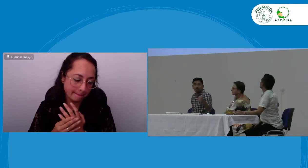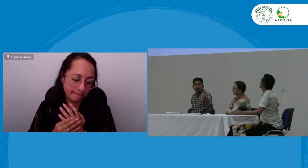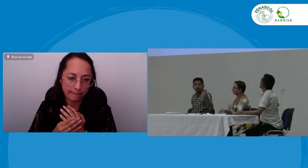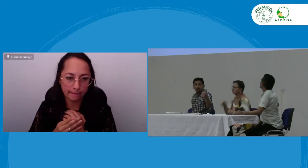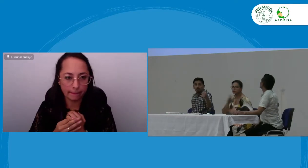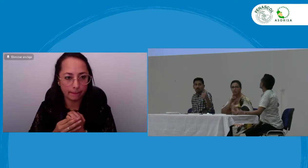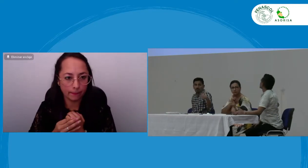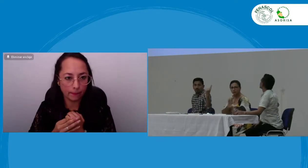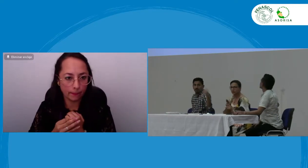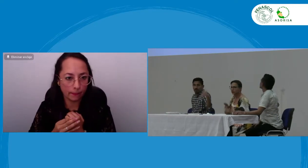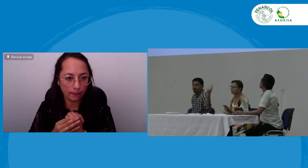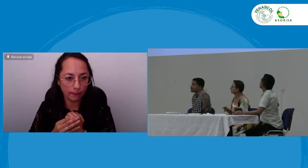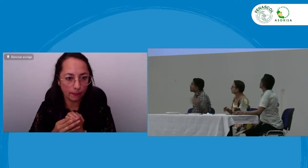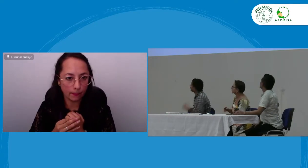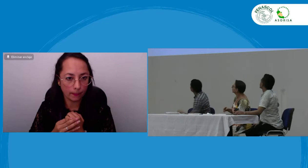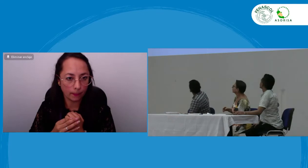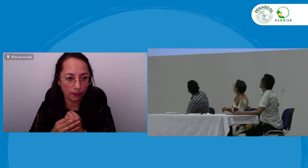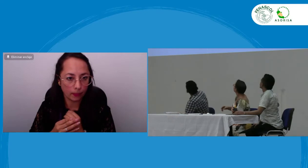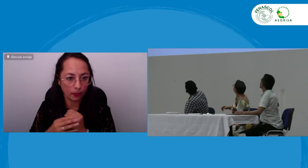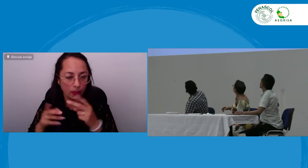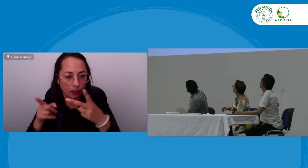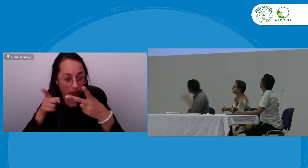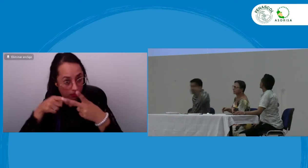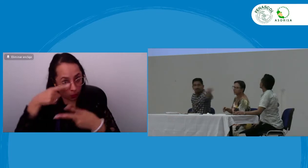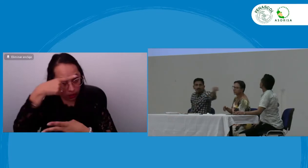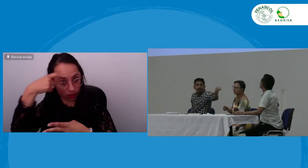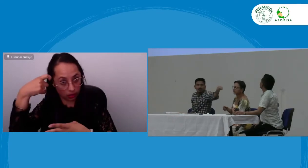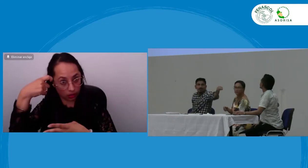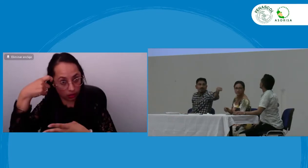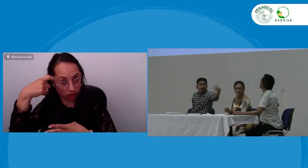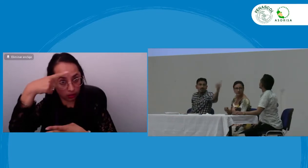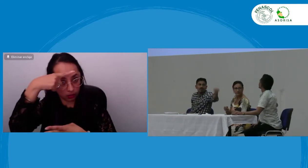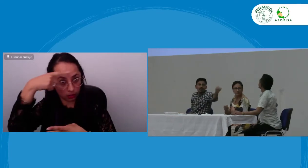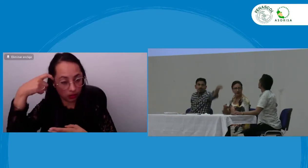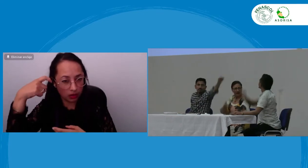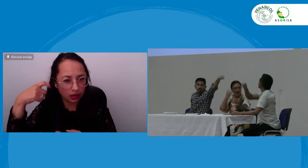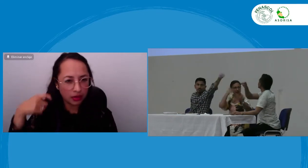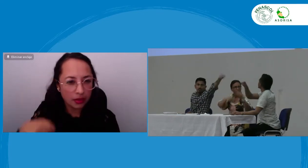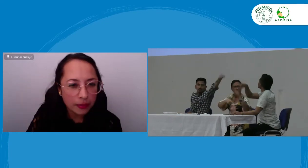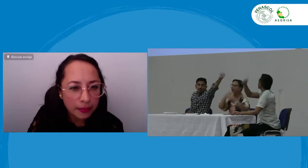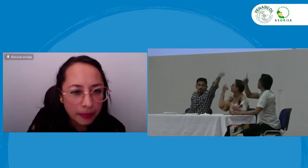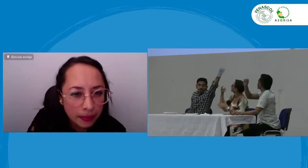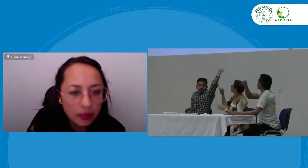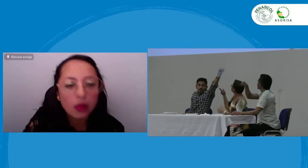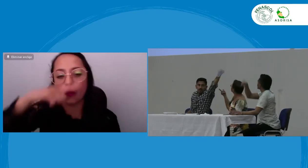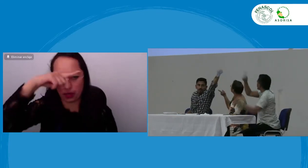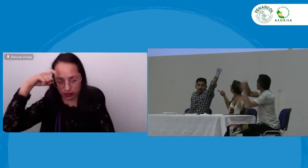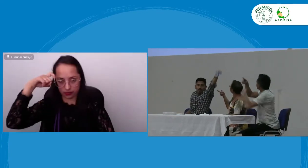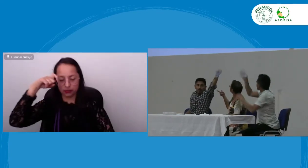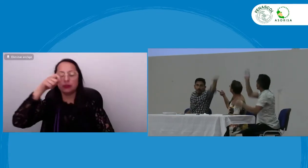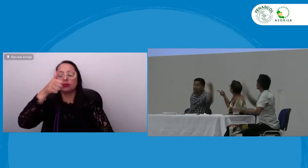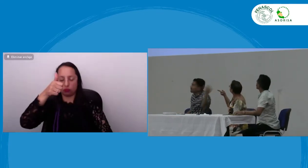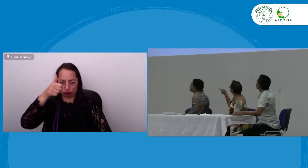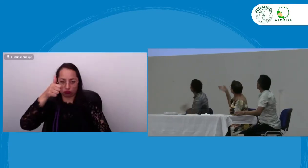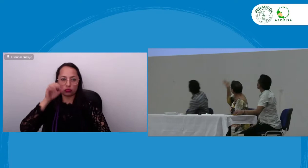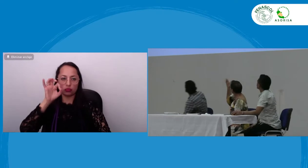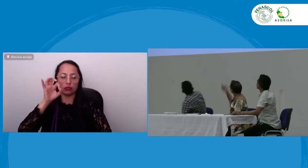continúo o si Giovanni si ah ya bueno perfecto perfecto muy bien